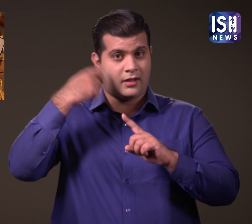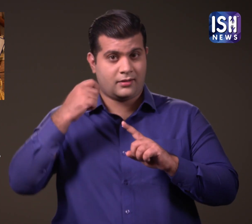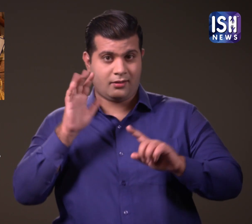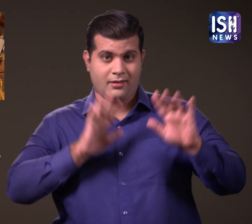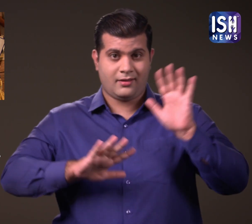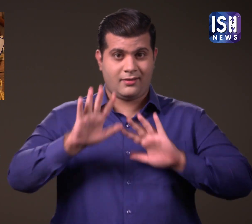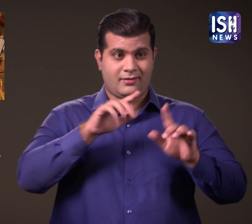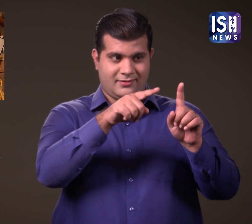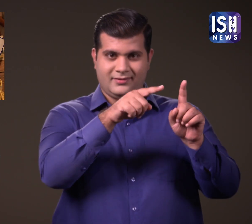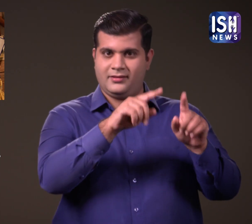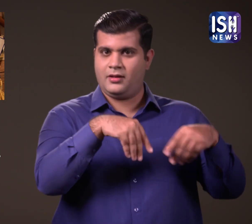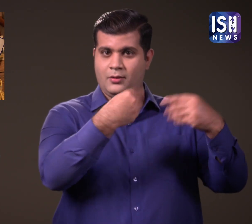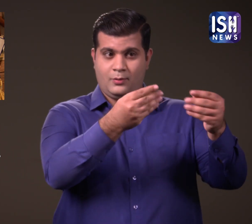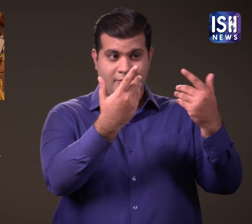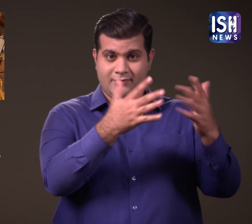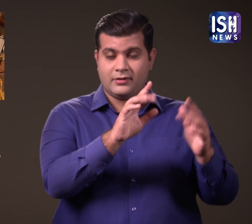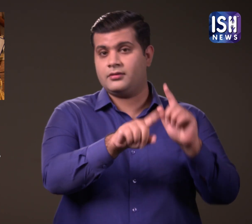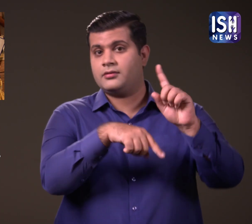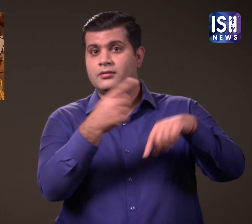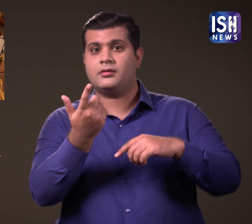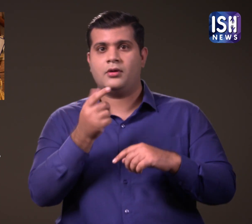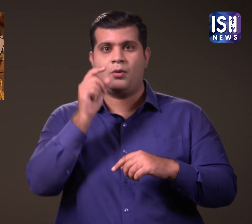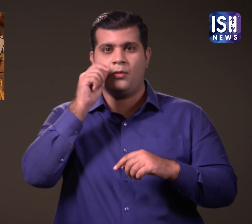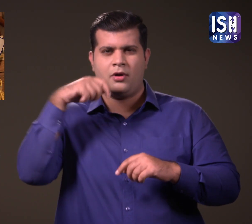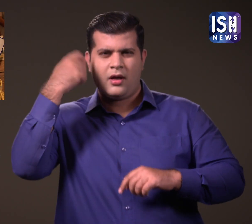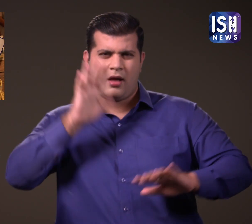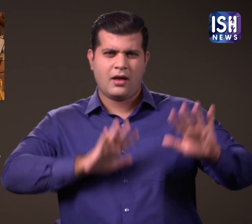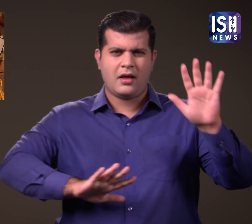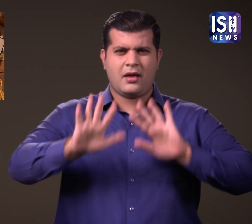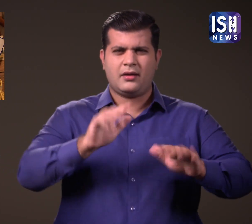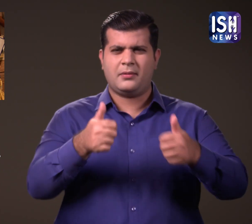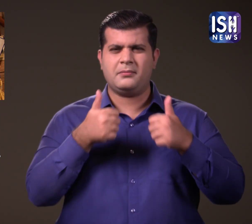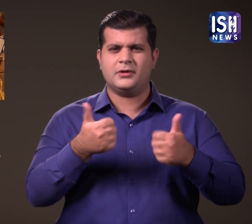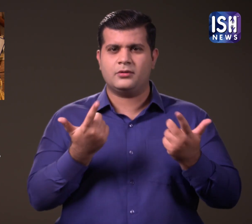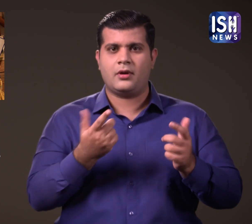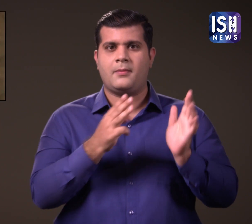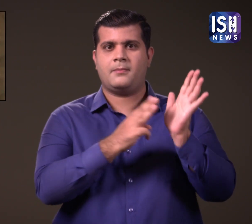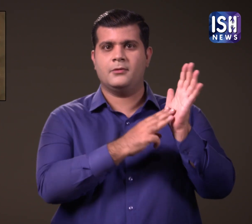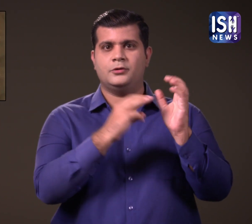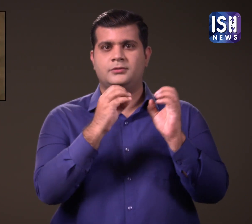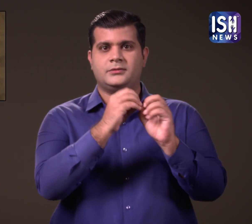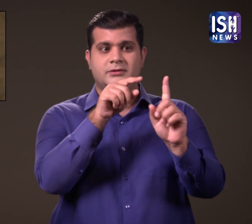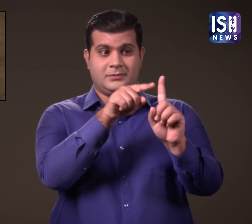मनुज बाचपाई को भोसले में उनके प्रदर्शन के लिए सर्वश्रेष्ट अभिनेता का पुरसकार दिया गया